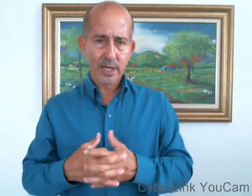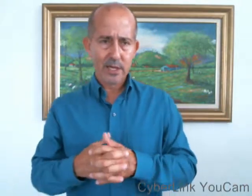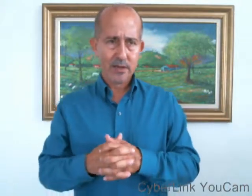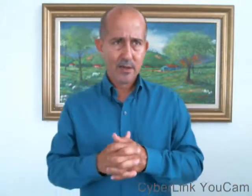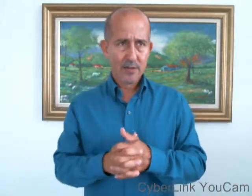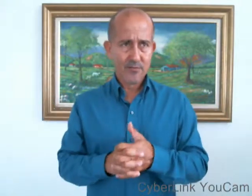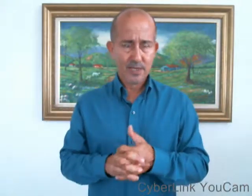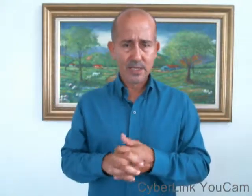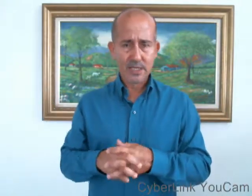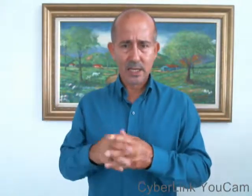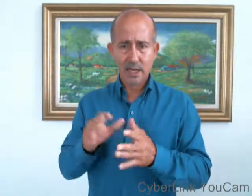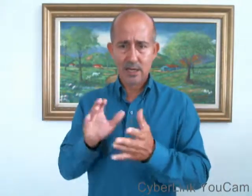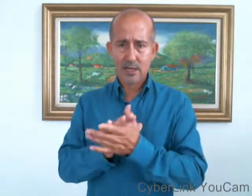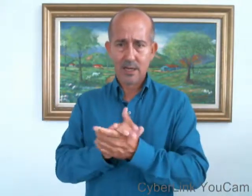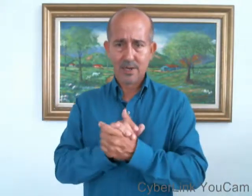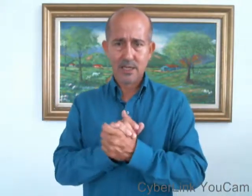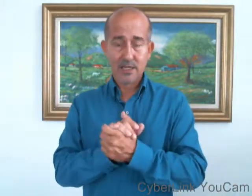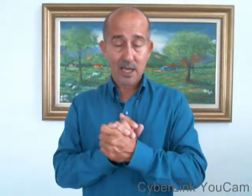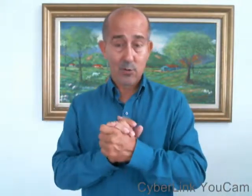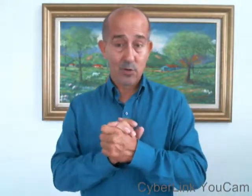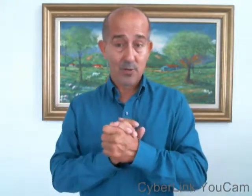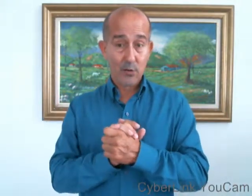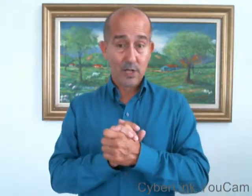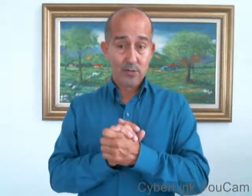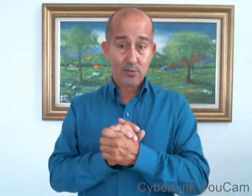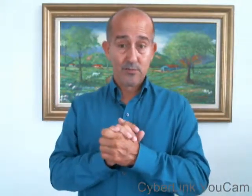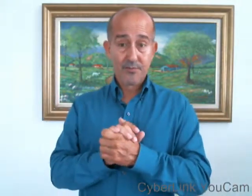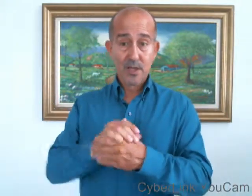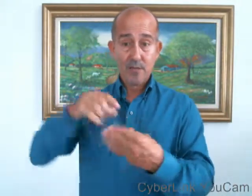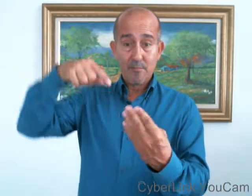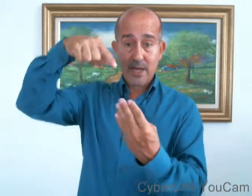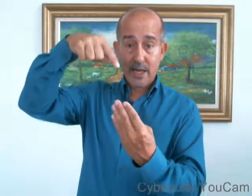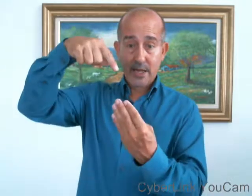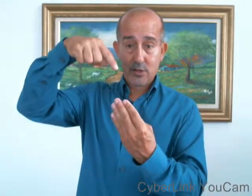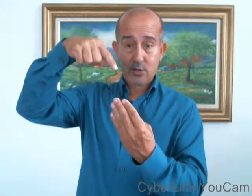facilitar el aprendizaje cuando vea un libro, vea esto,